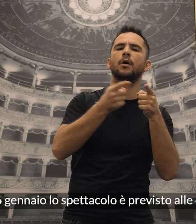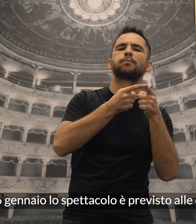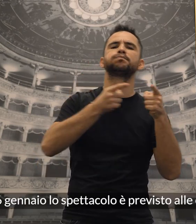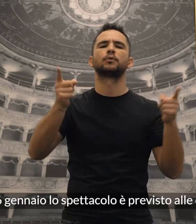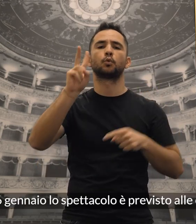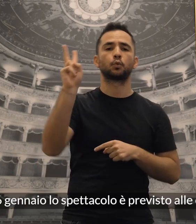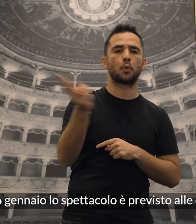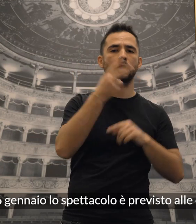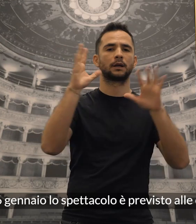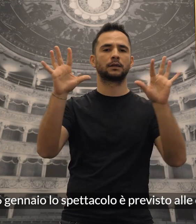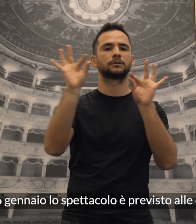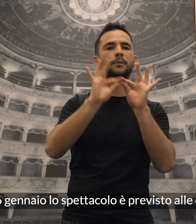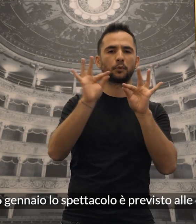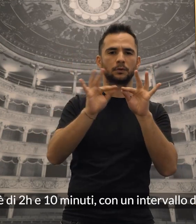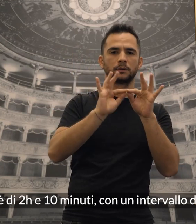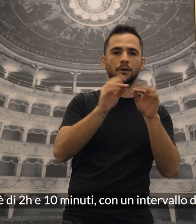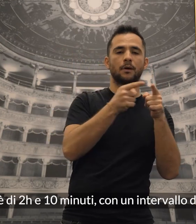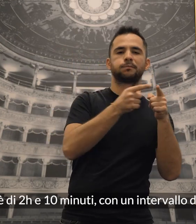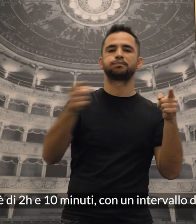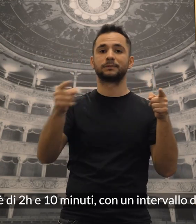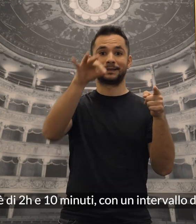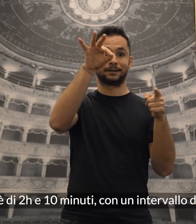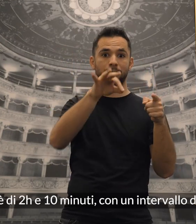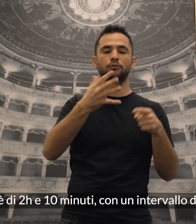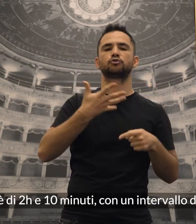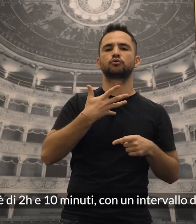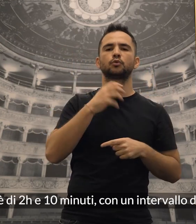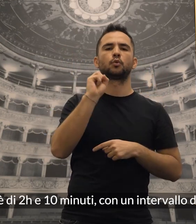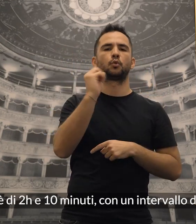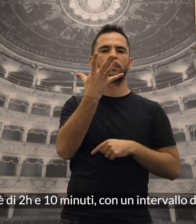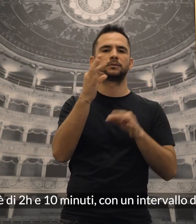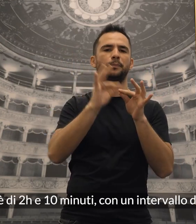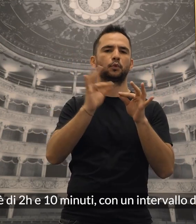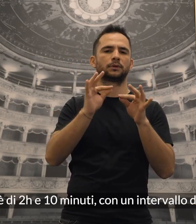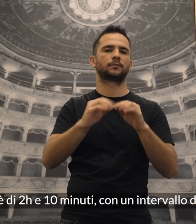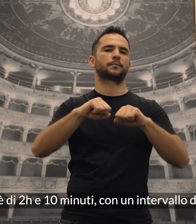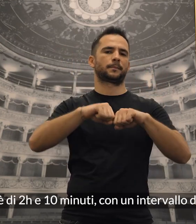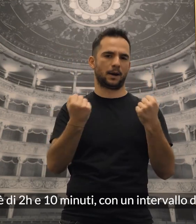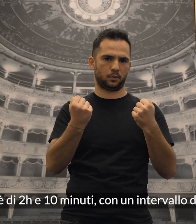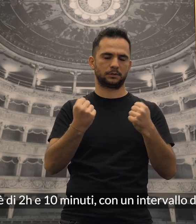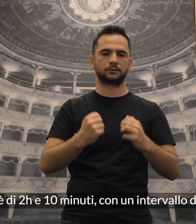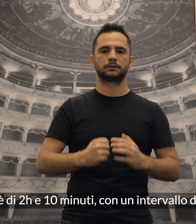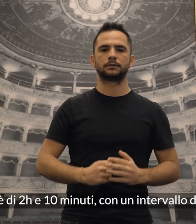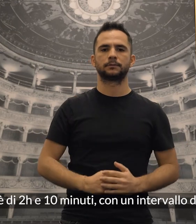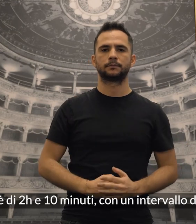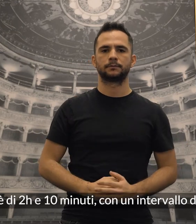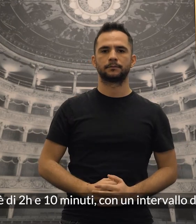ore 15.30. La durata è di due ore e dieci minuti con un intervallo di 15 minuti.